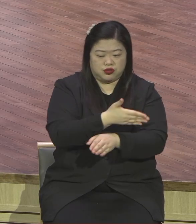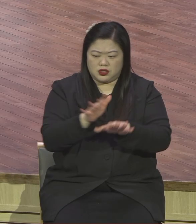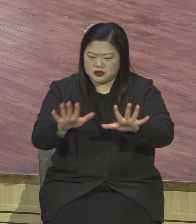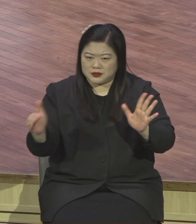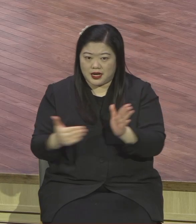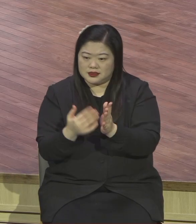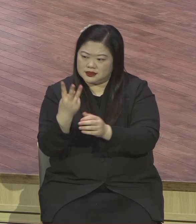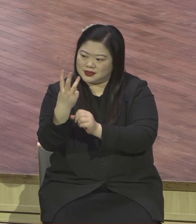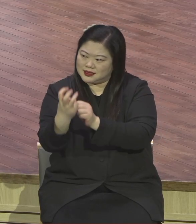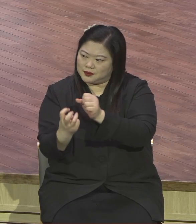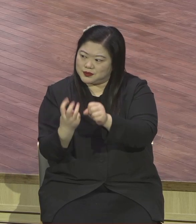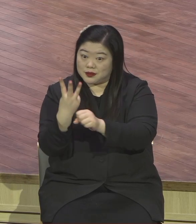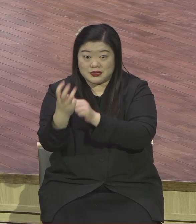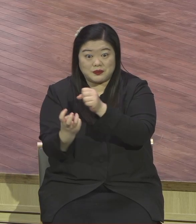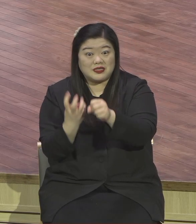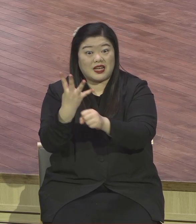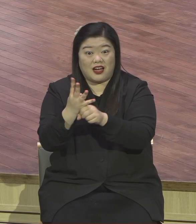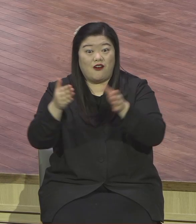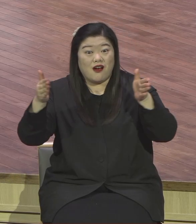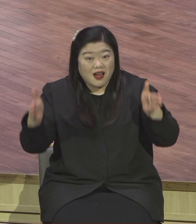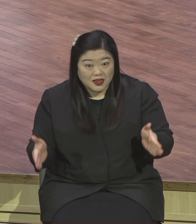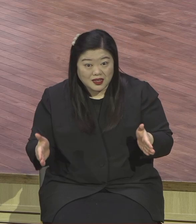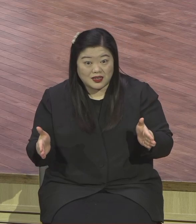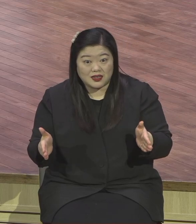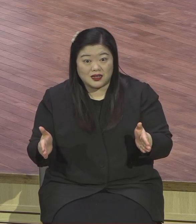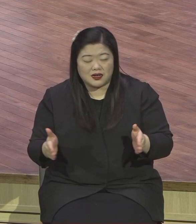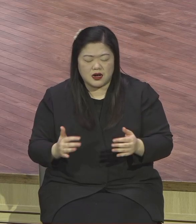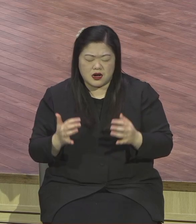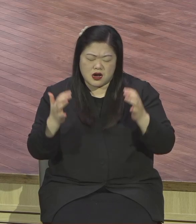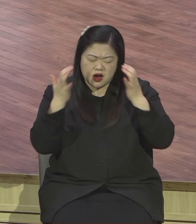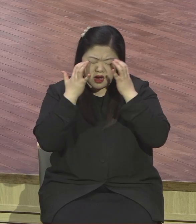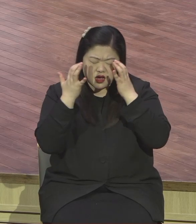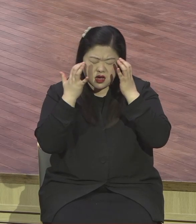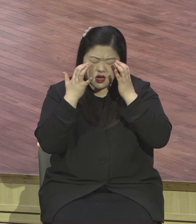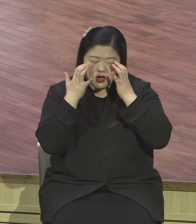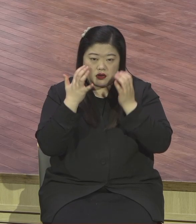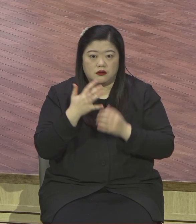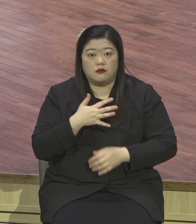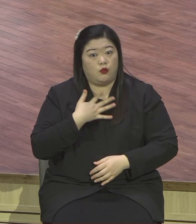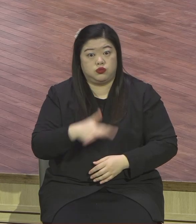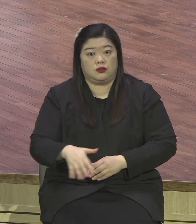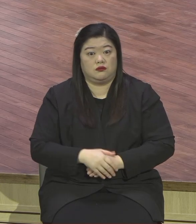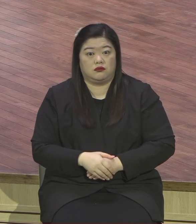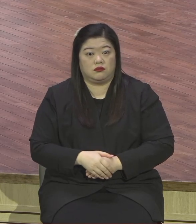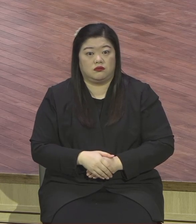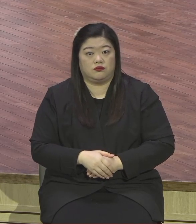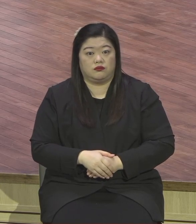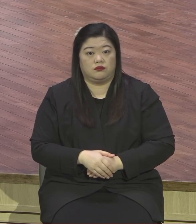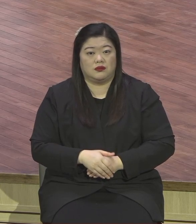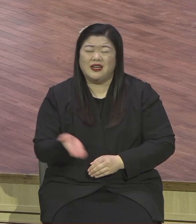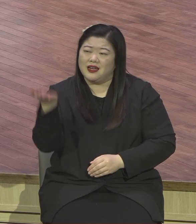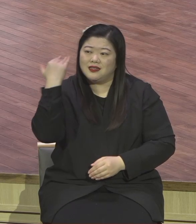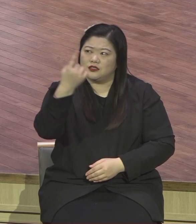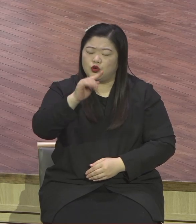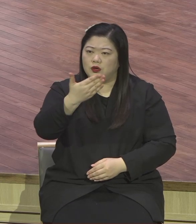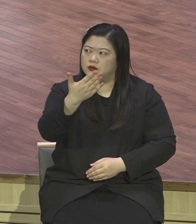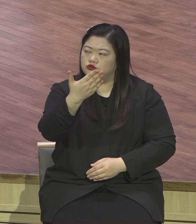이 교회를 하나님 얼마나 사랑하시는지 우리 교회는요 국가 부도가 났던 IMF 때 목동에서